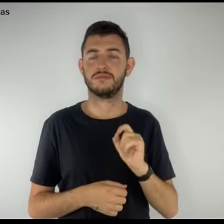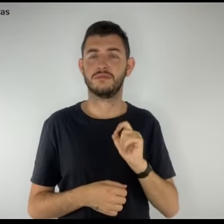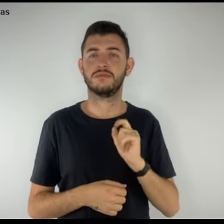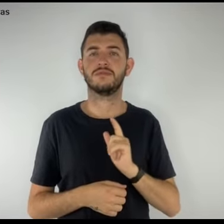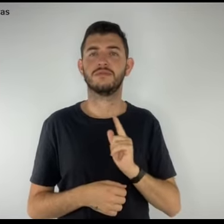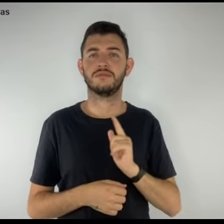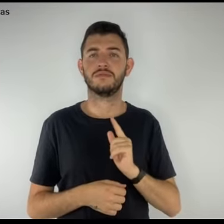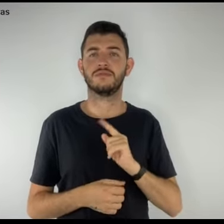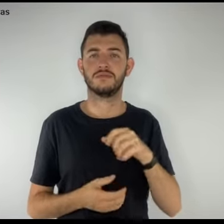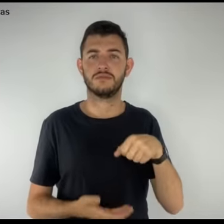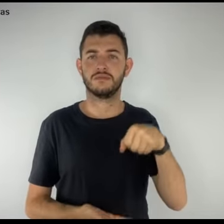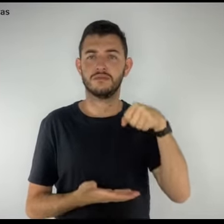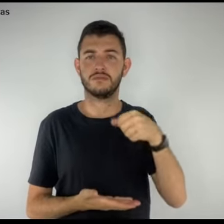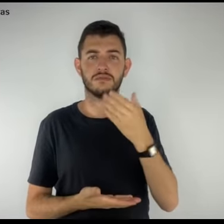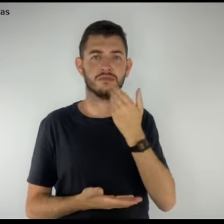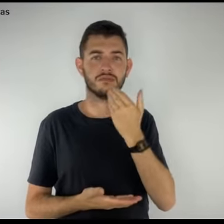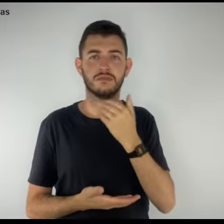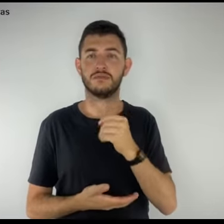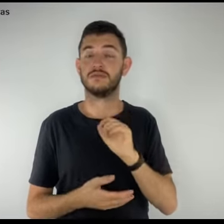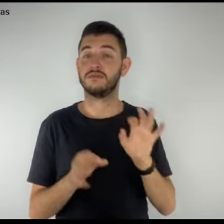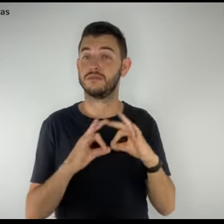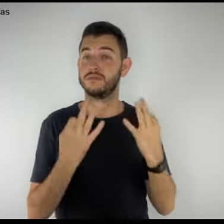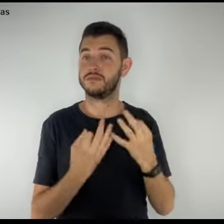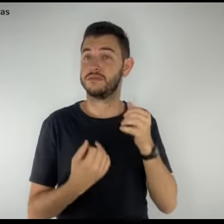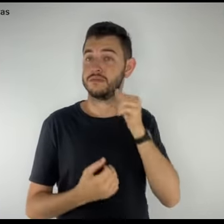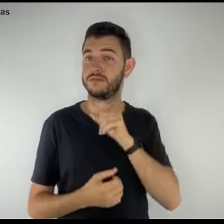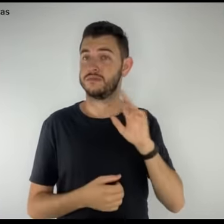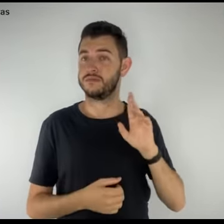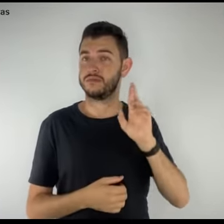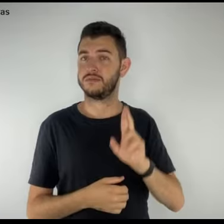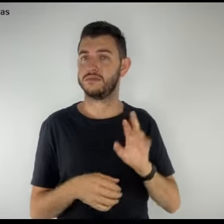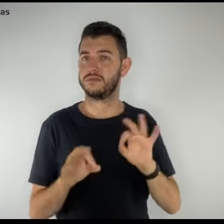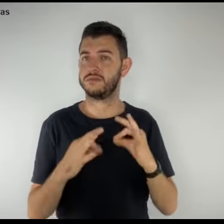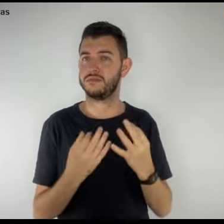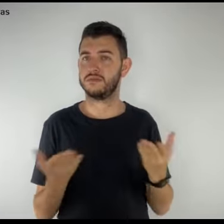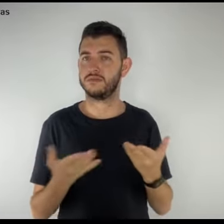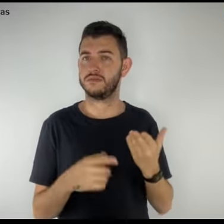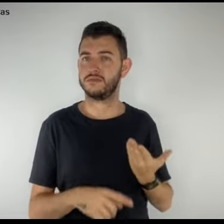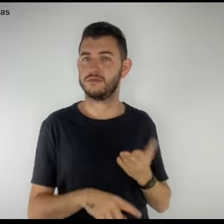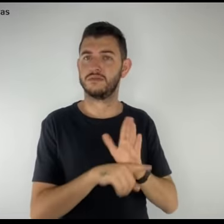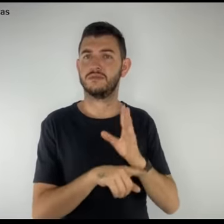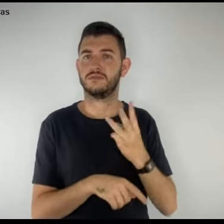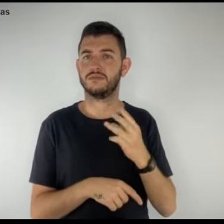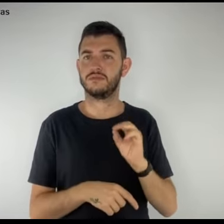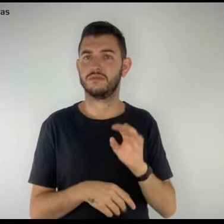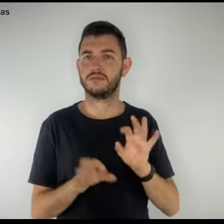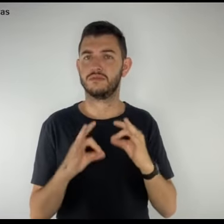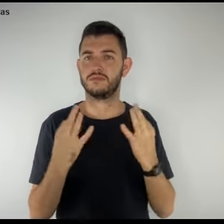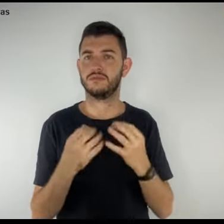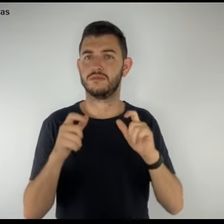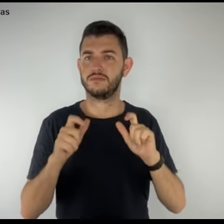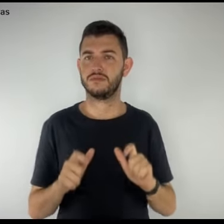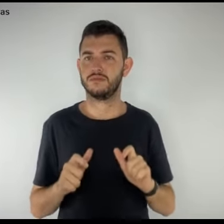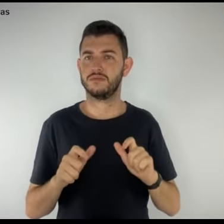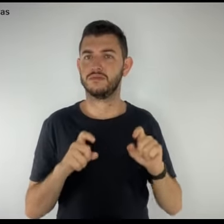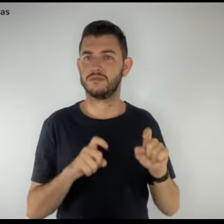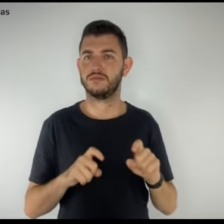negras, chefas de família. Hoje, atendendo a 30 famílias no setor de